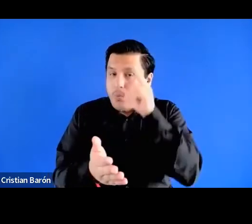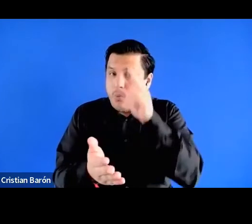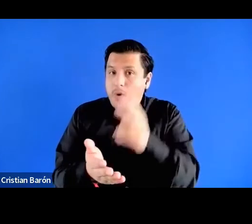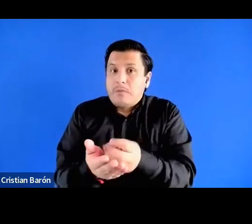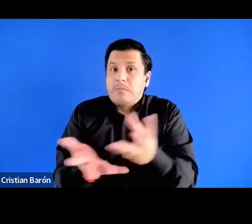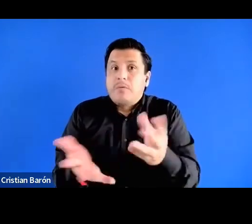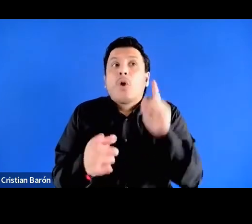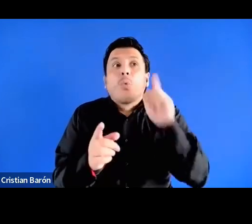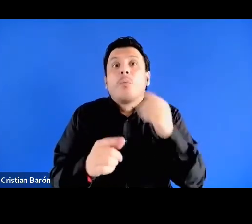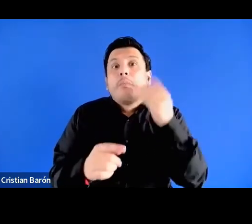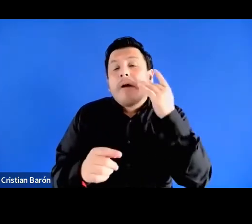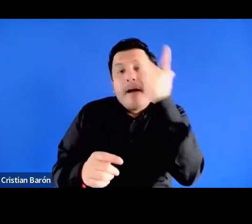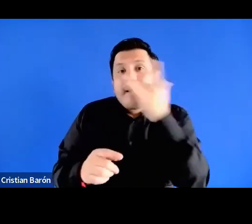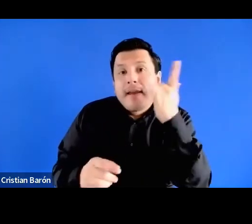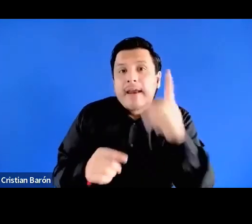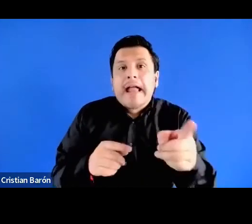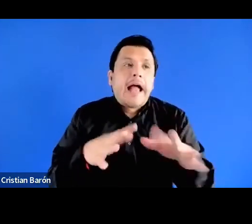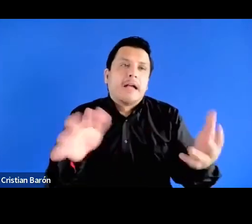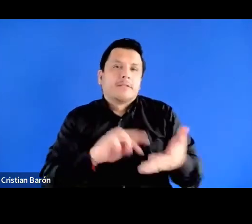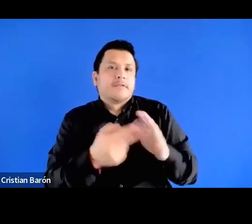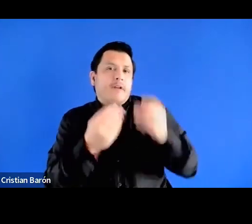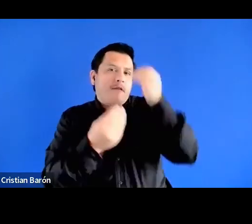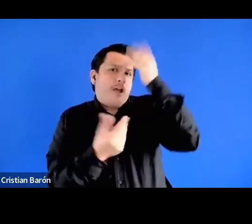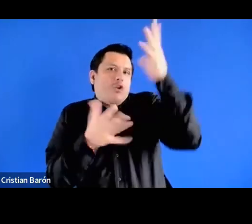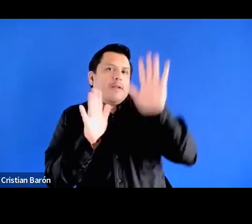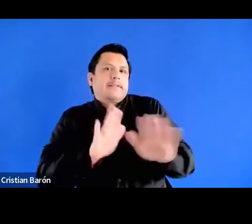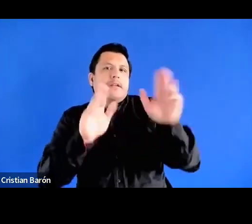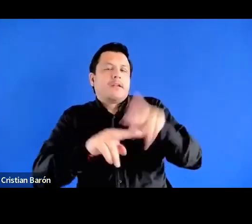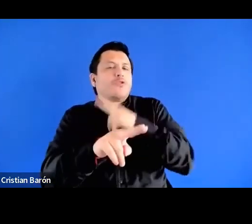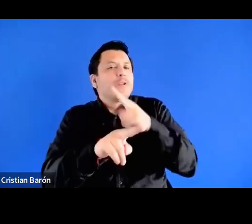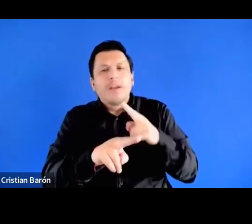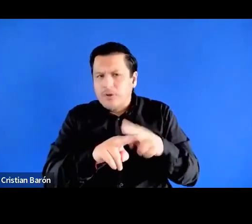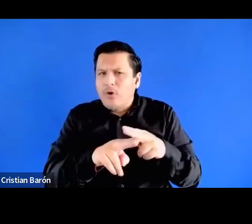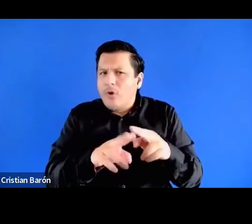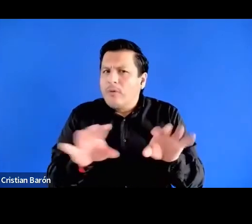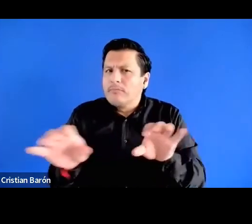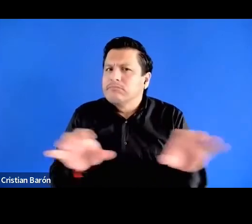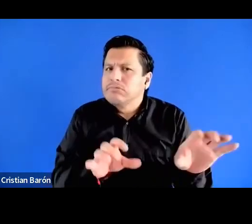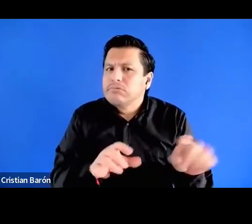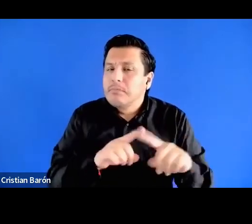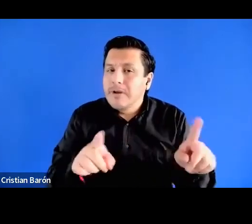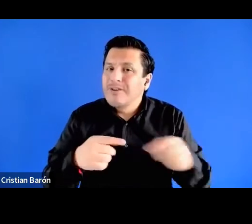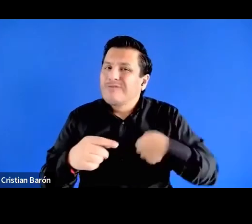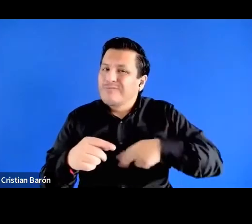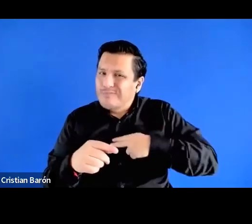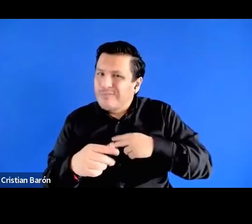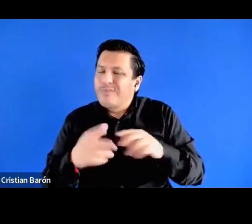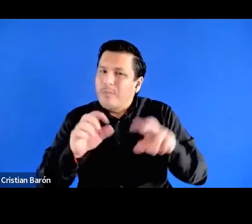negras, pero tenemos la posibilidad de hacer esas investigaciones